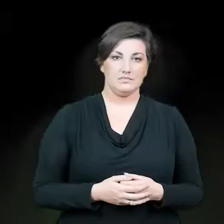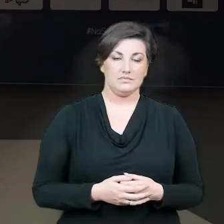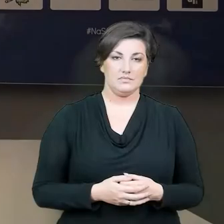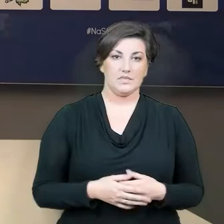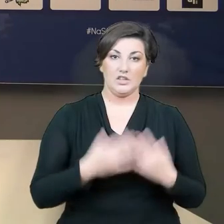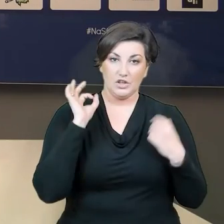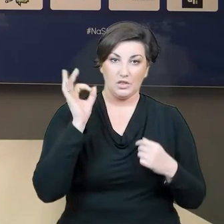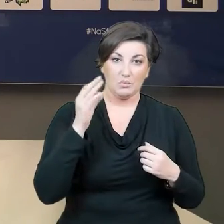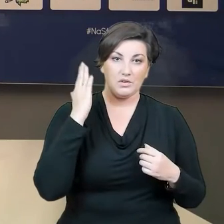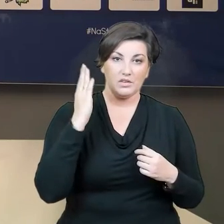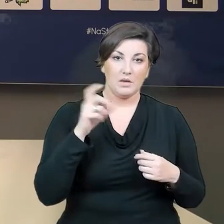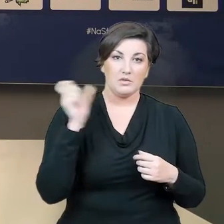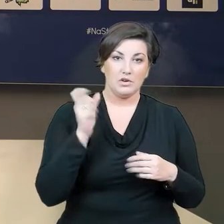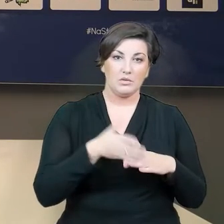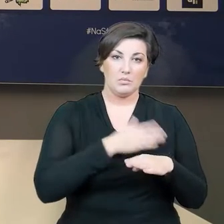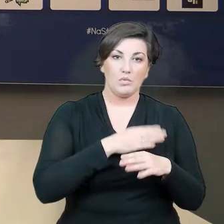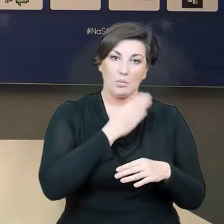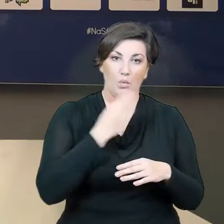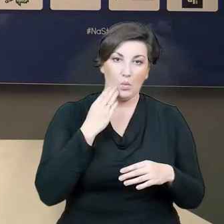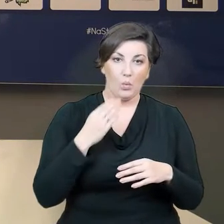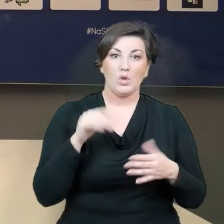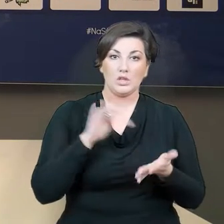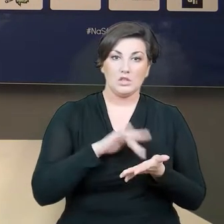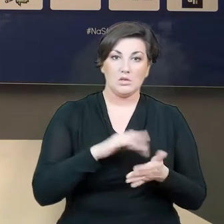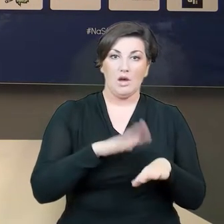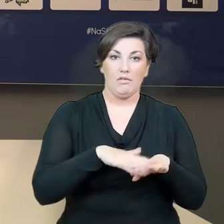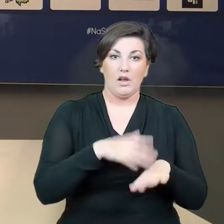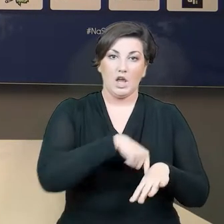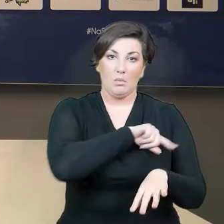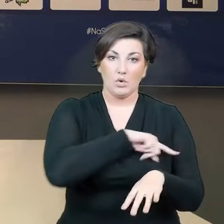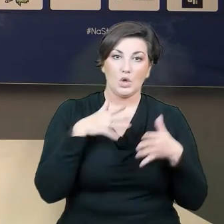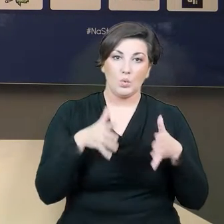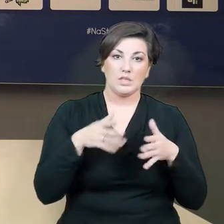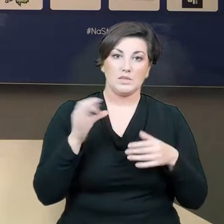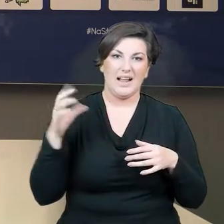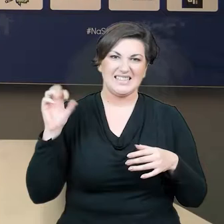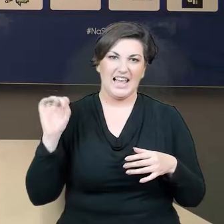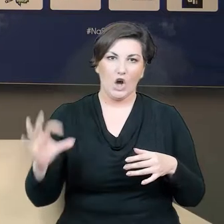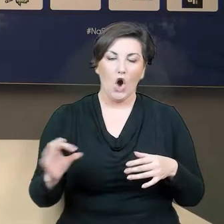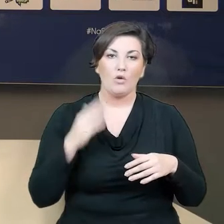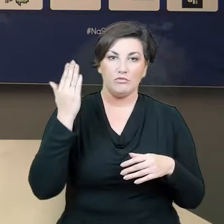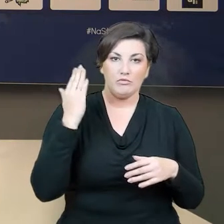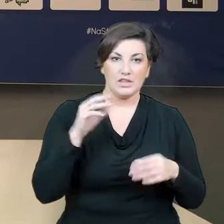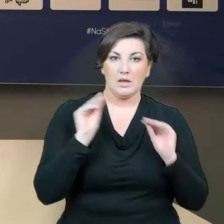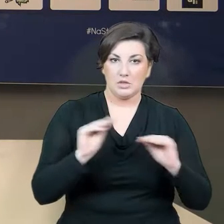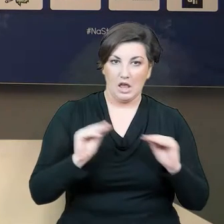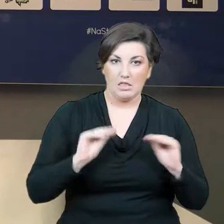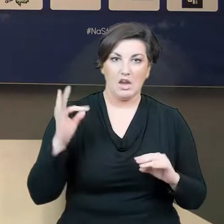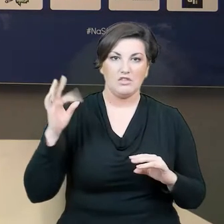Dzień dobry, witamy w czwartkowe przedpołudnie z siedziby Warty Poznań przy ulicy Spychalskiego. Witam trenera Warty Poznań, pana Piotra Tworka. Dzień dobry